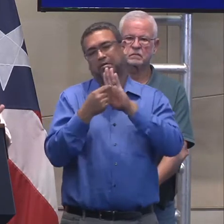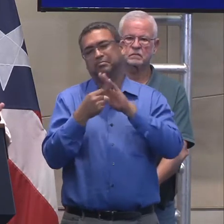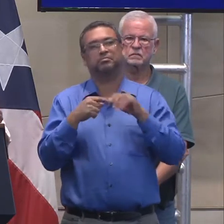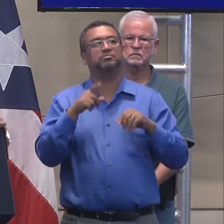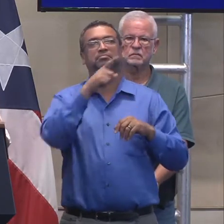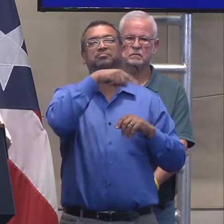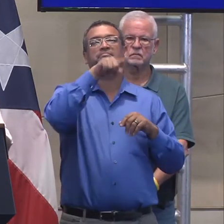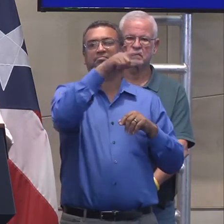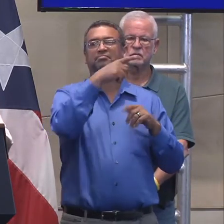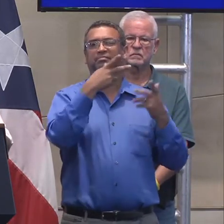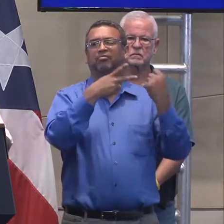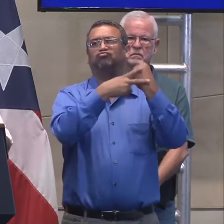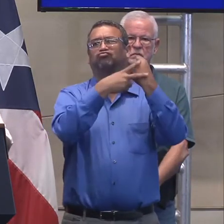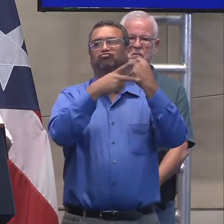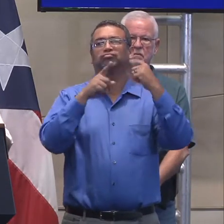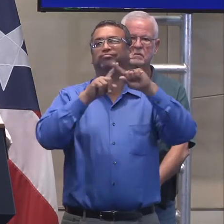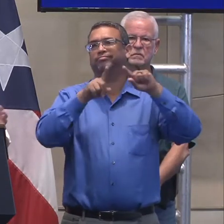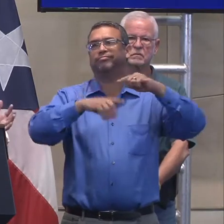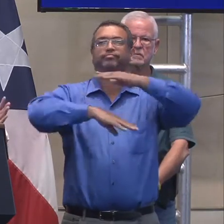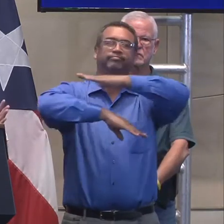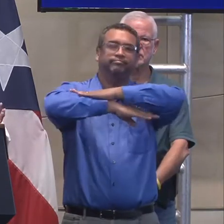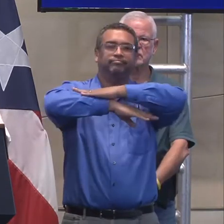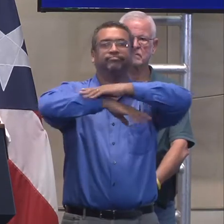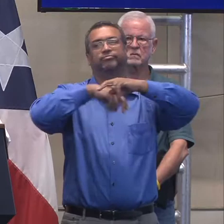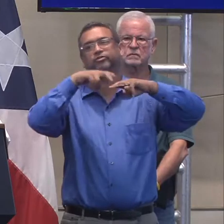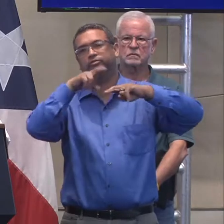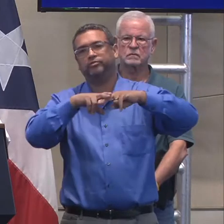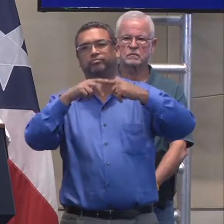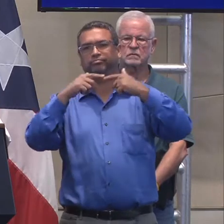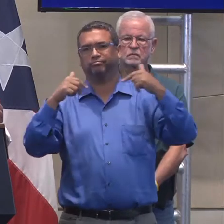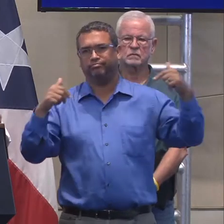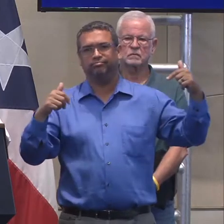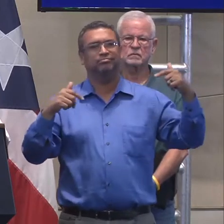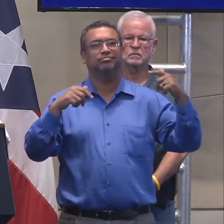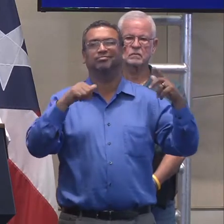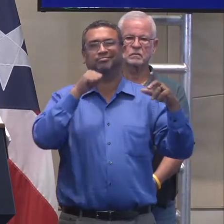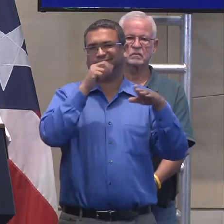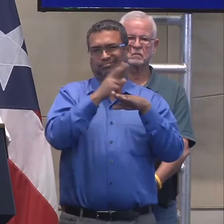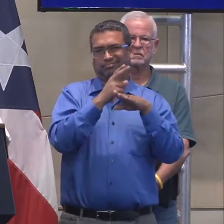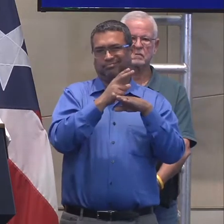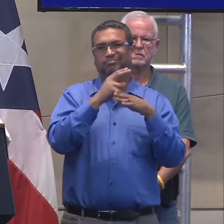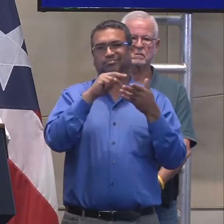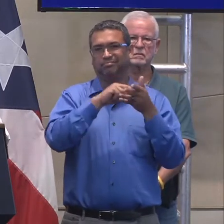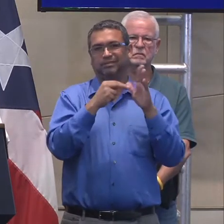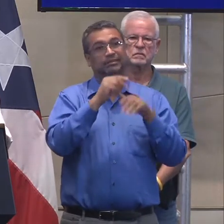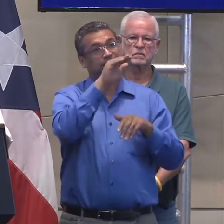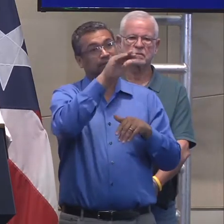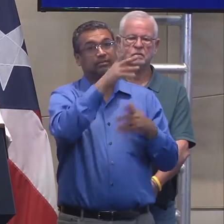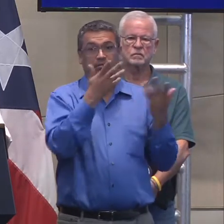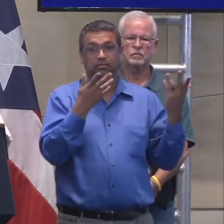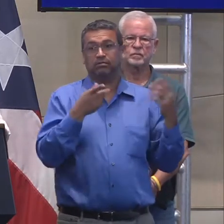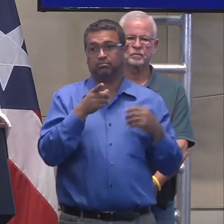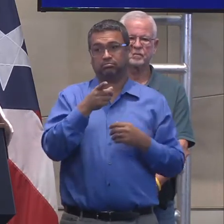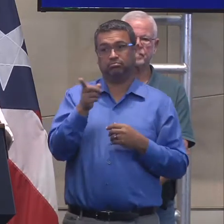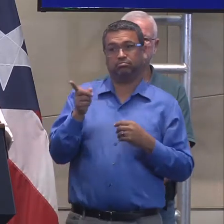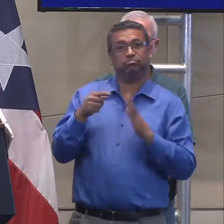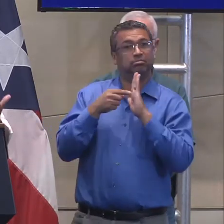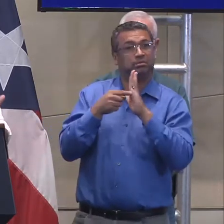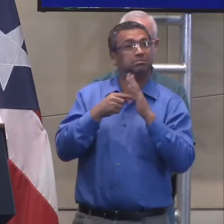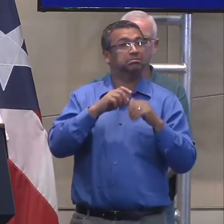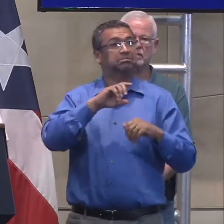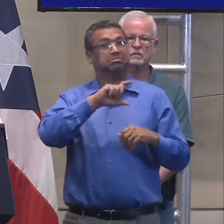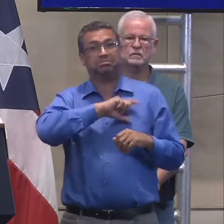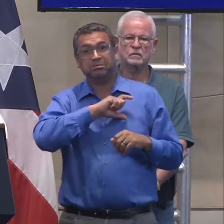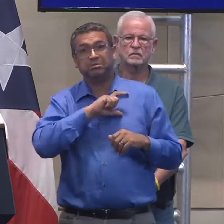en exceso y lo que le solicitamos es que hay varias agencias nuestras, incluyendo la policía, que pudieran